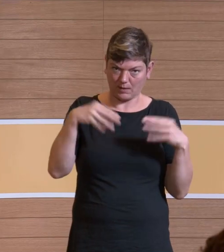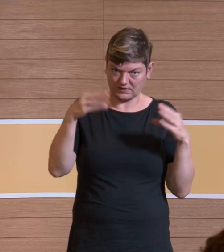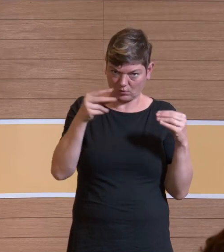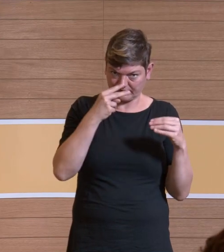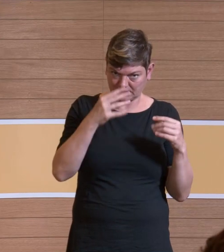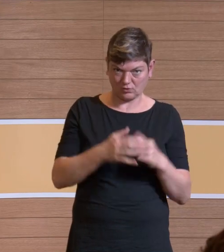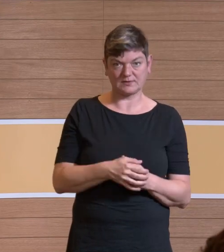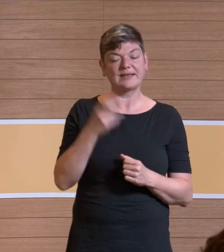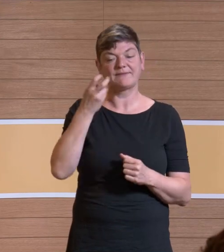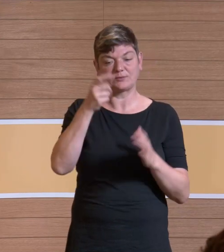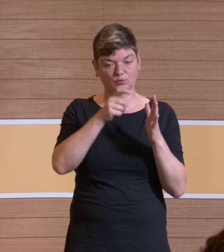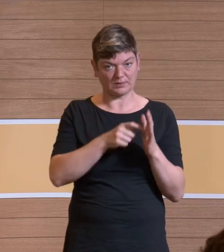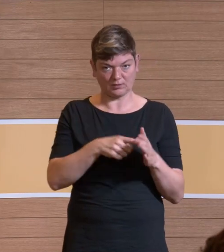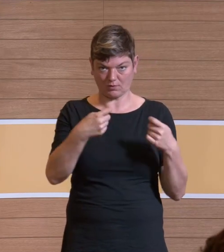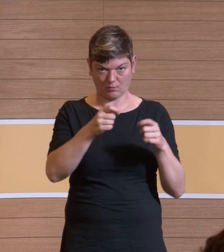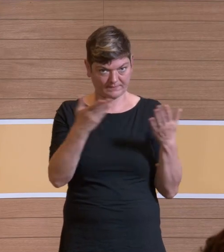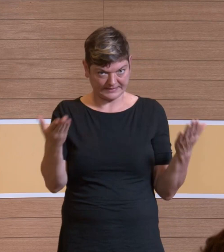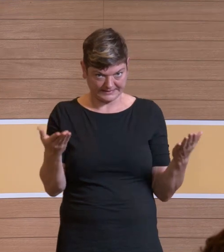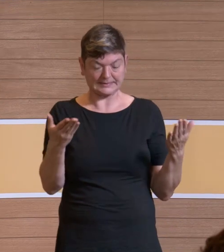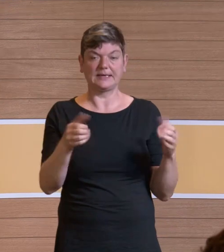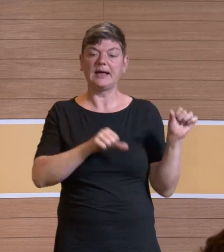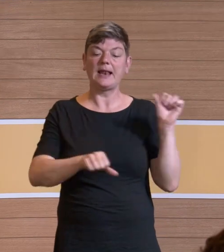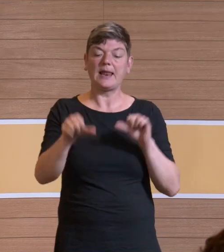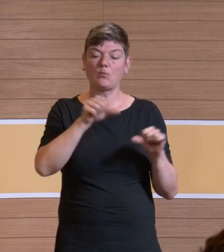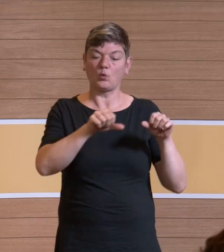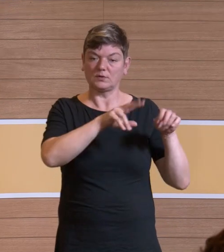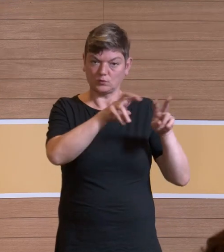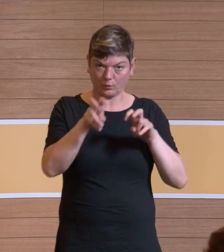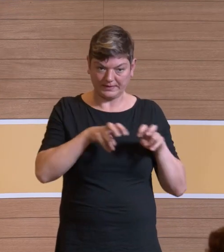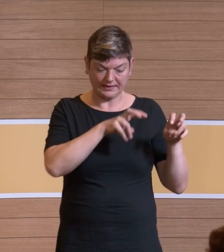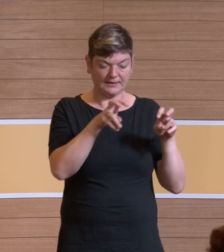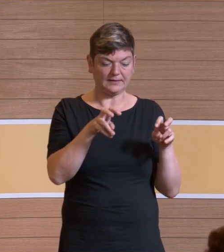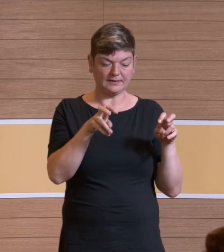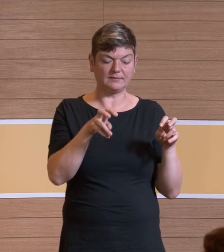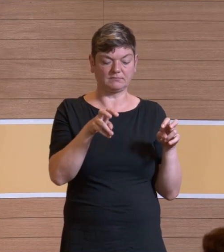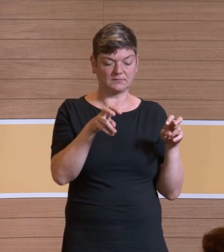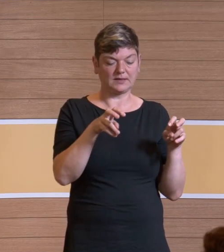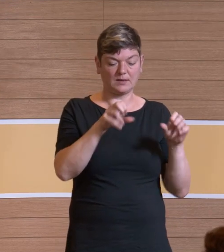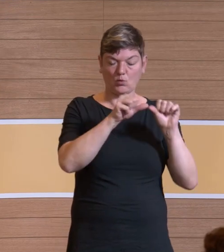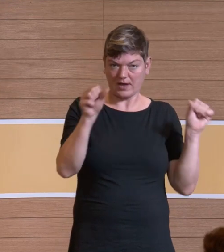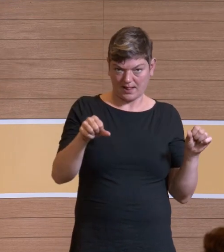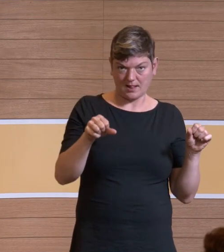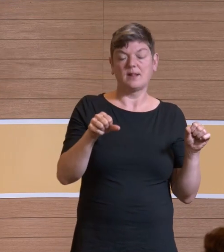Versuchsbedingungen, wir haben ein Labroskopie-Cover-Modell, wo wir chirurgischen Rauch